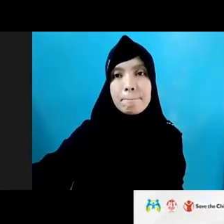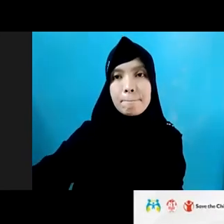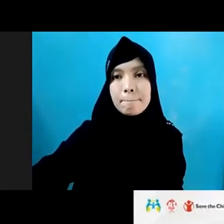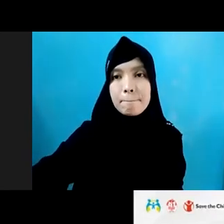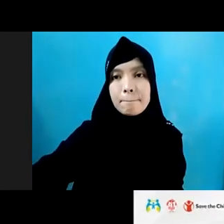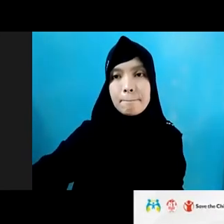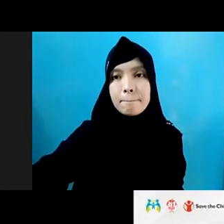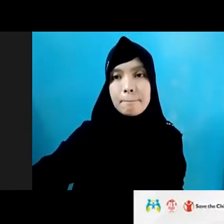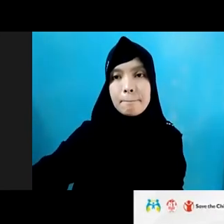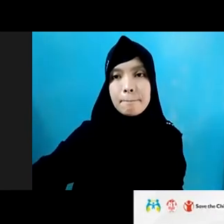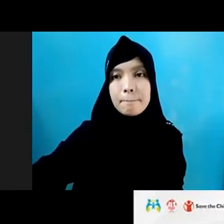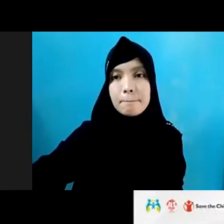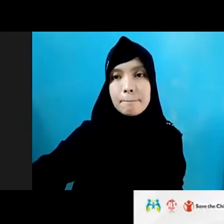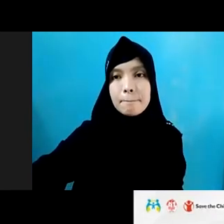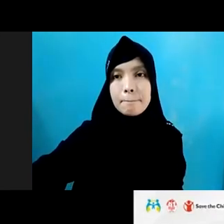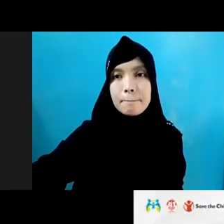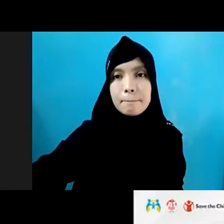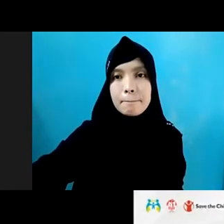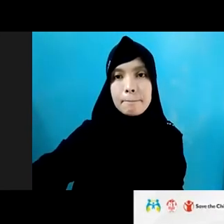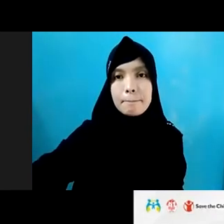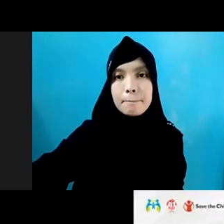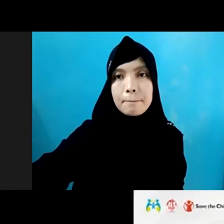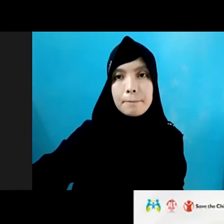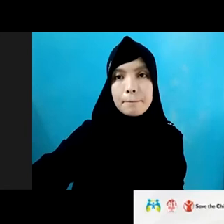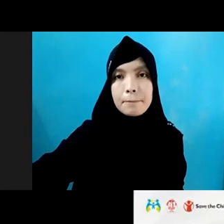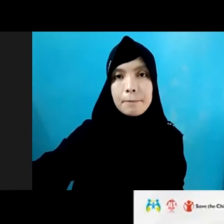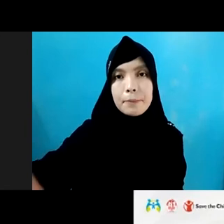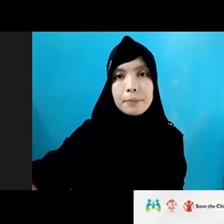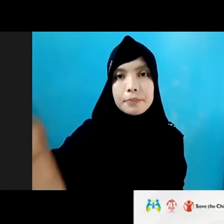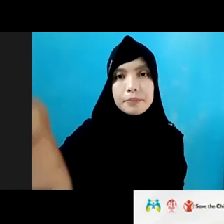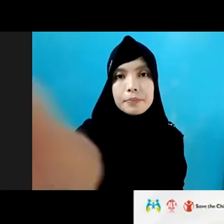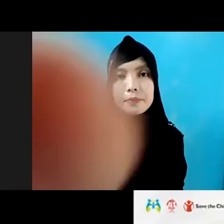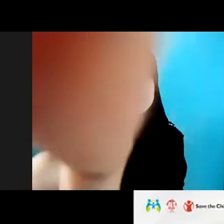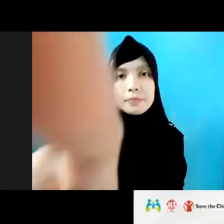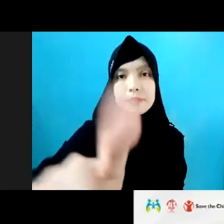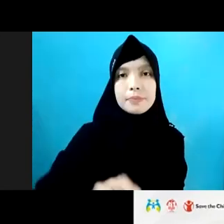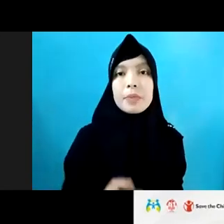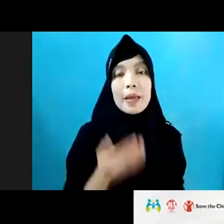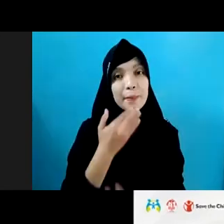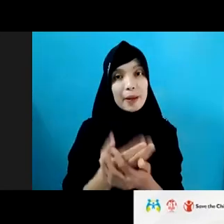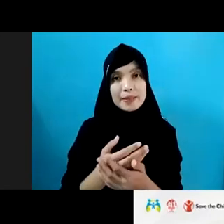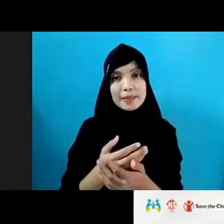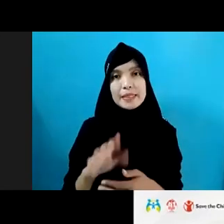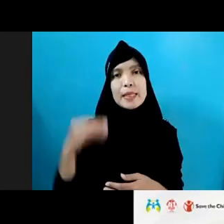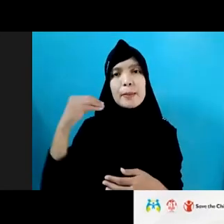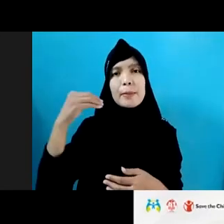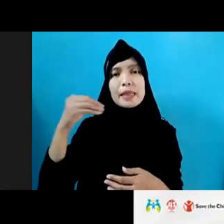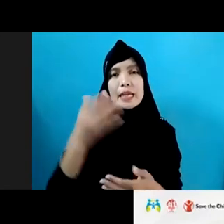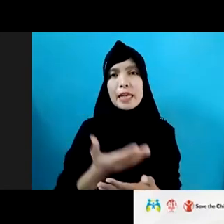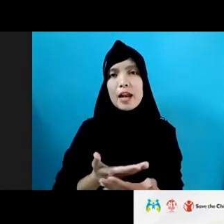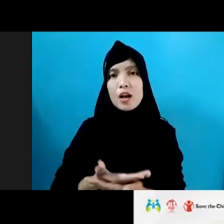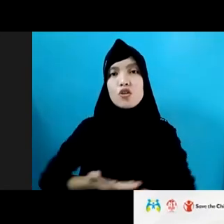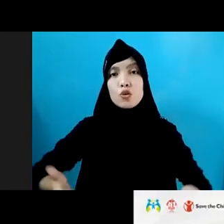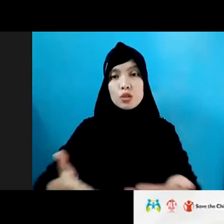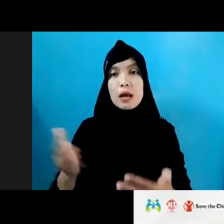Baik, terima kasih banyak Ibu Kanya. Berarti Kemensos juga sudah mulai masuk ke daerah 3T untuk menjangkau anak